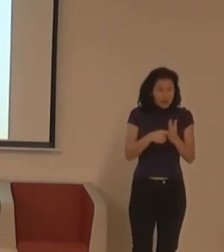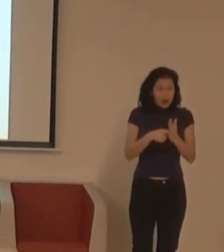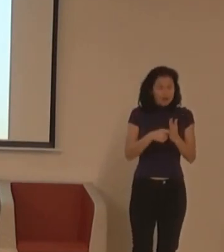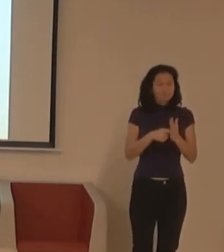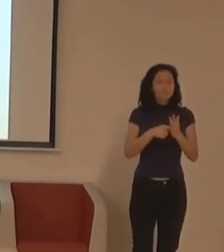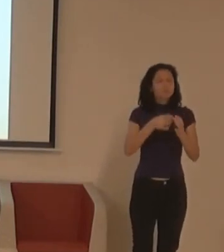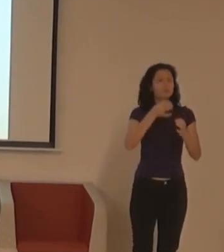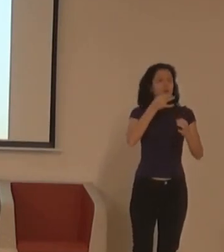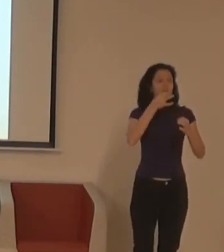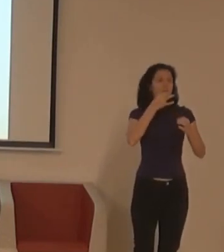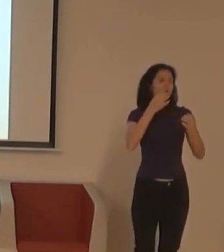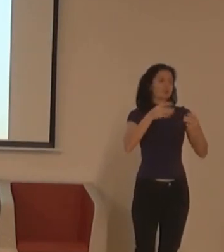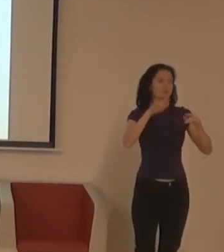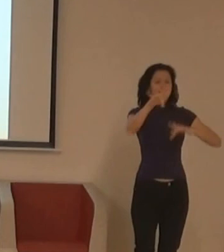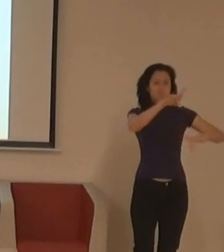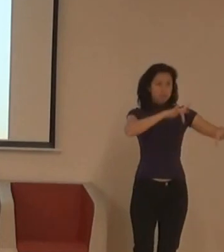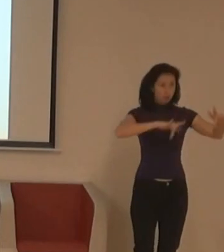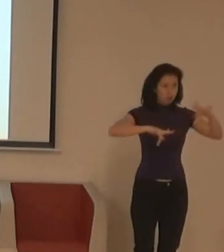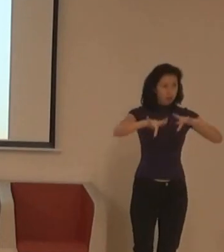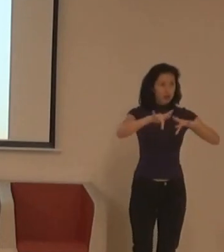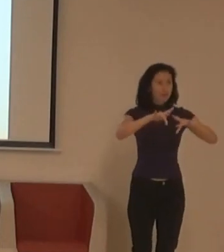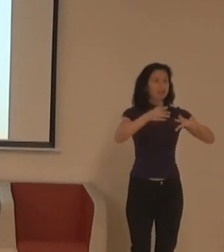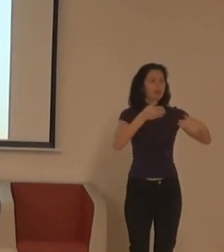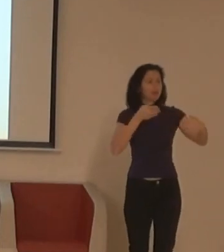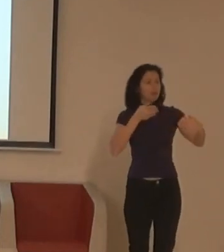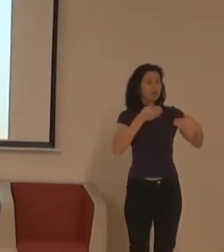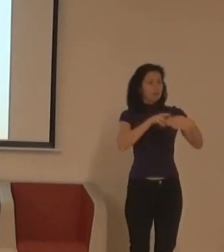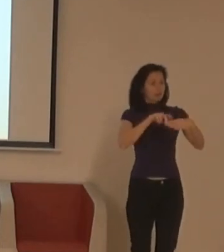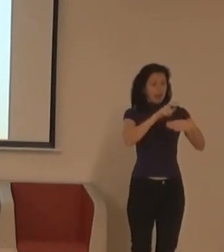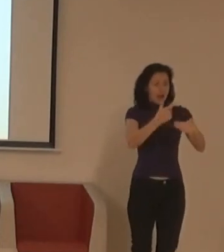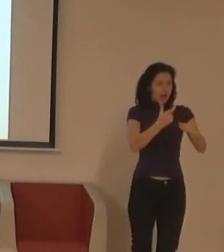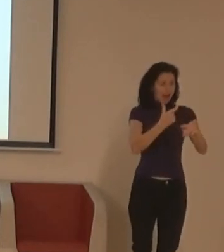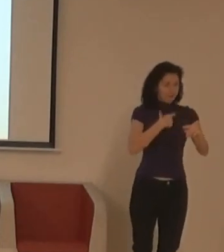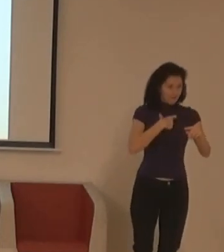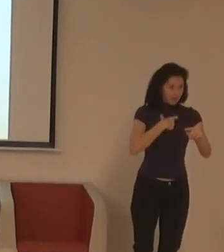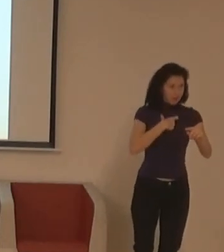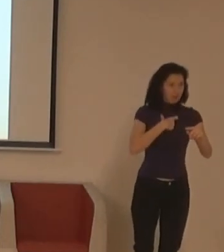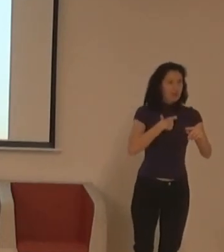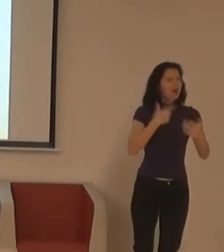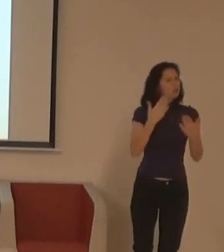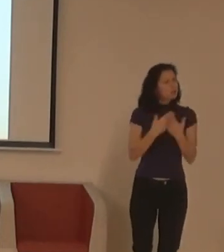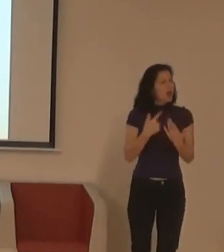reálně bolí, co bychom změnili. Už dneska.